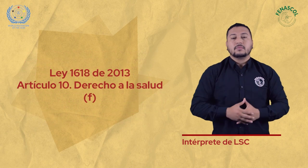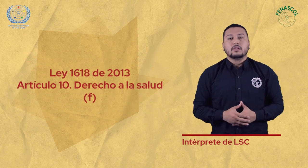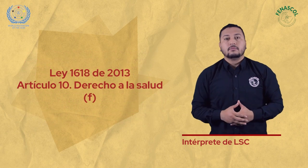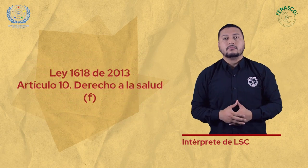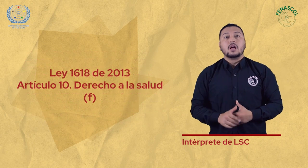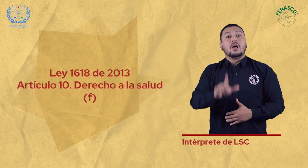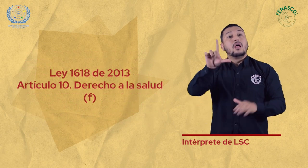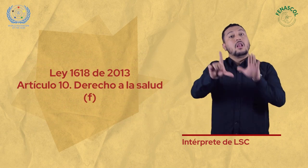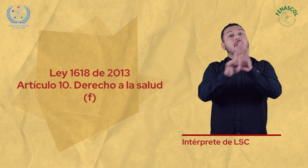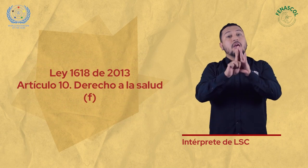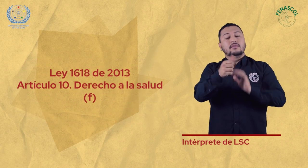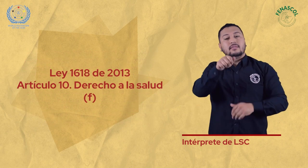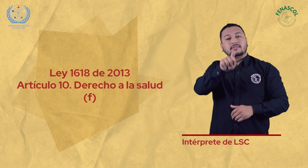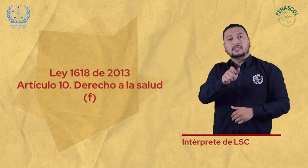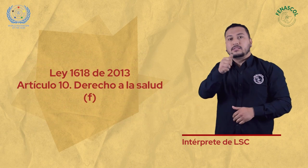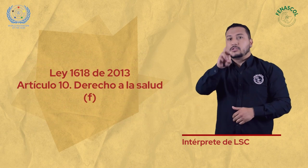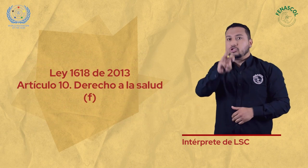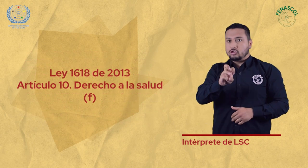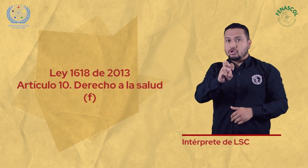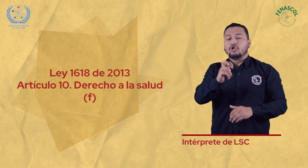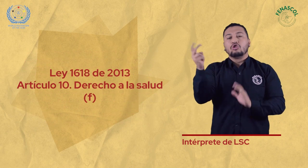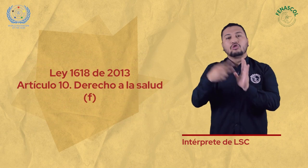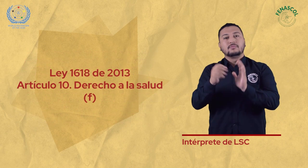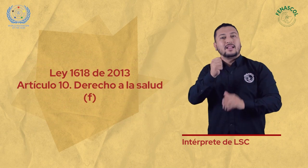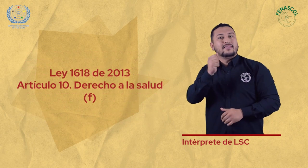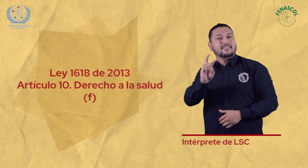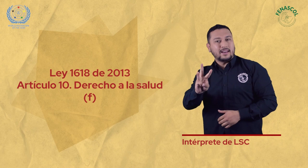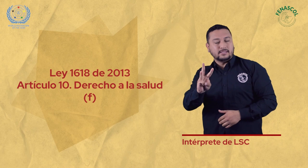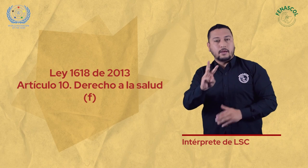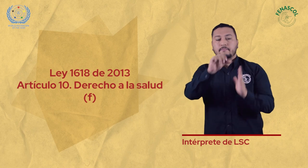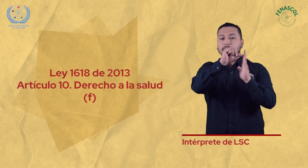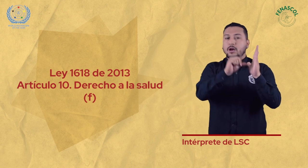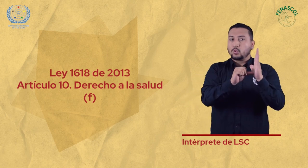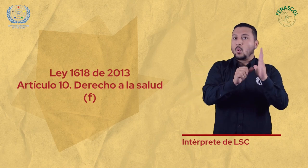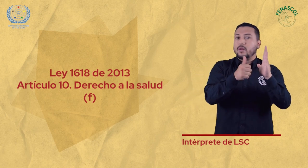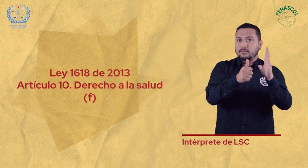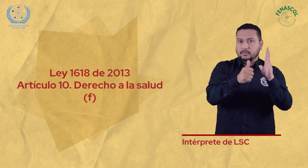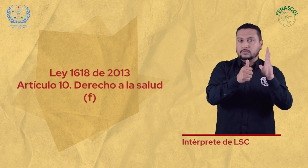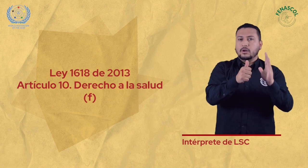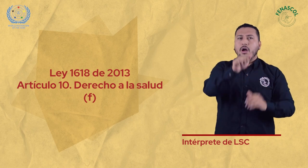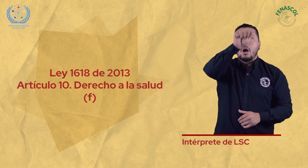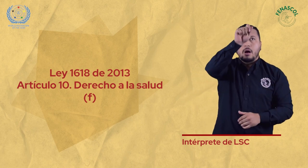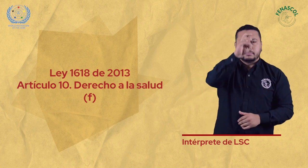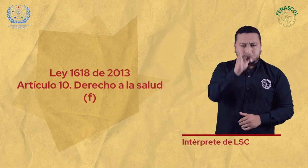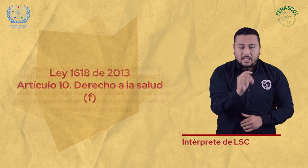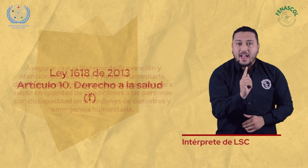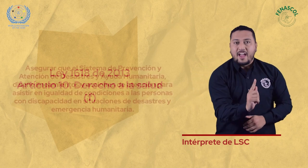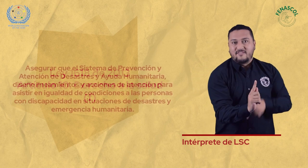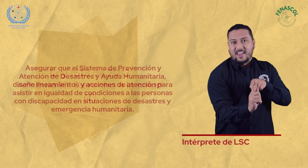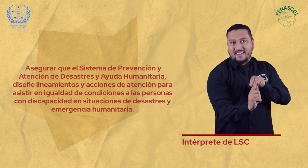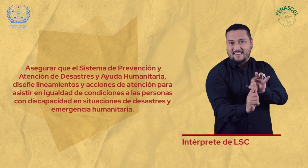Ley 1618 de 2013 Artículo 10 Derecho a la salud